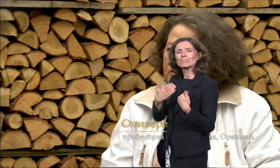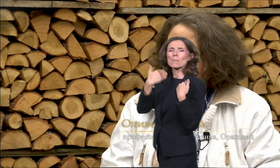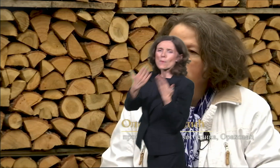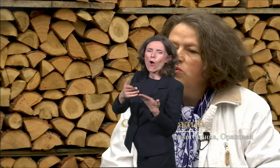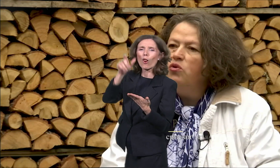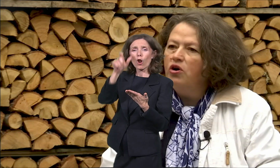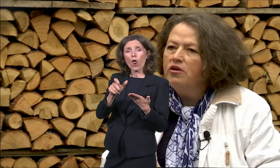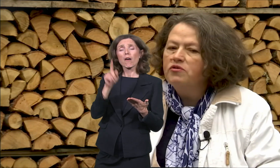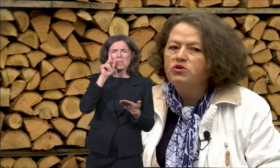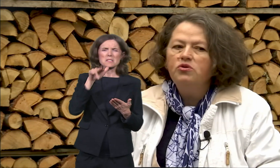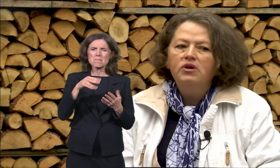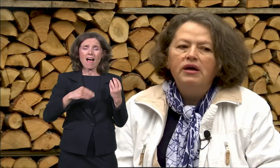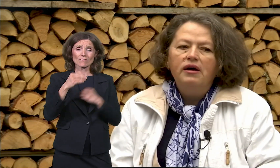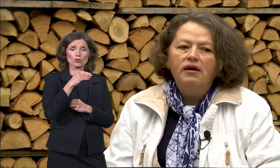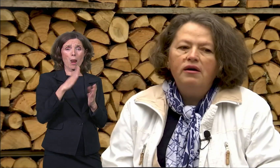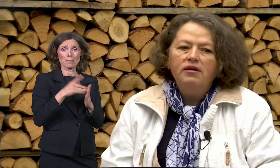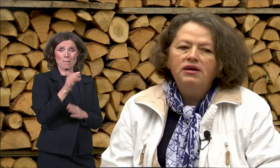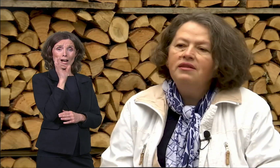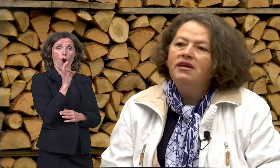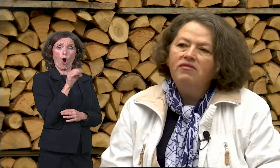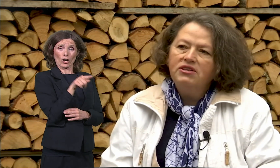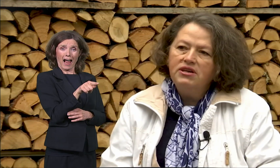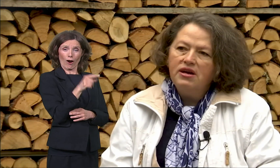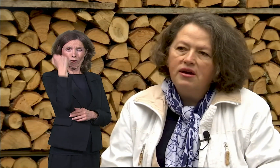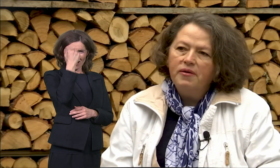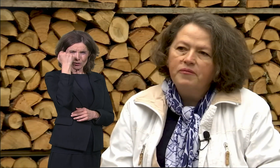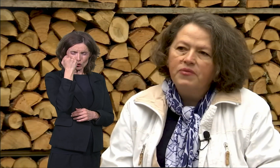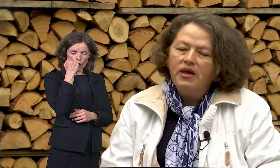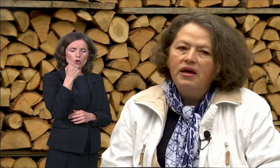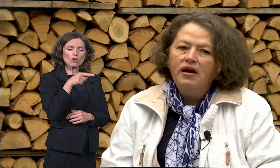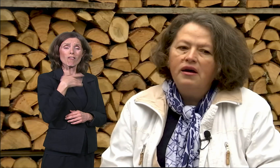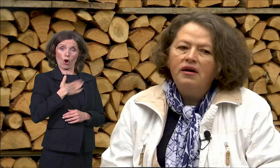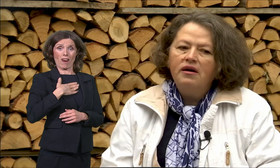našoj crkvi, u Orahovcu, je 9 knjiga.